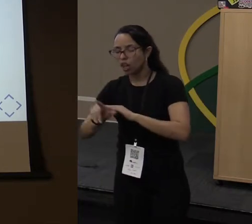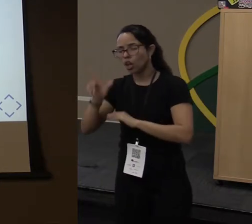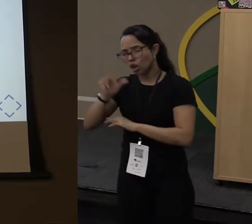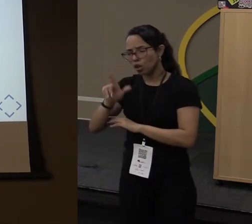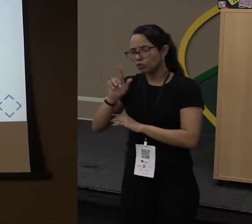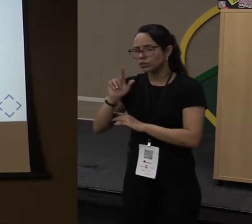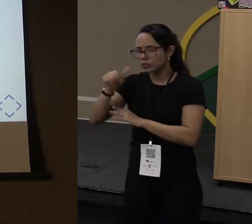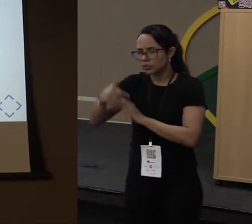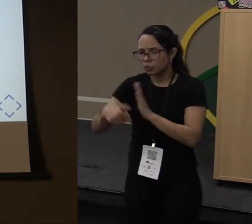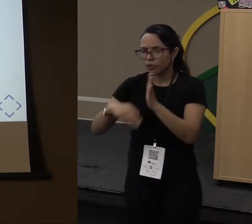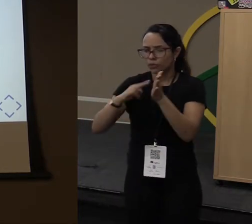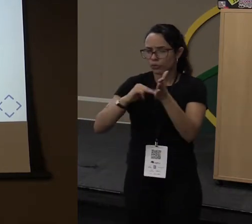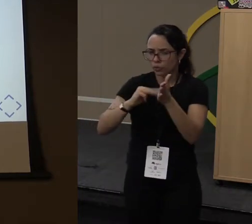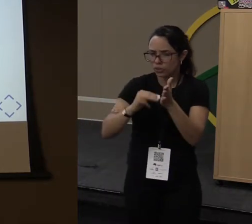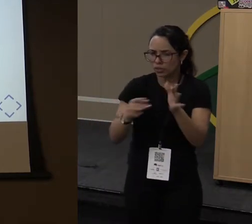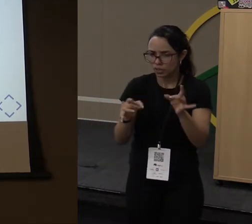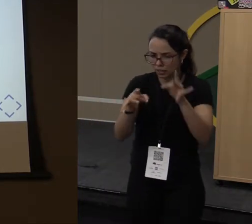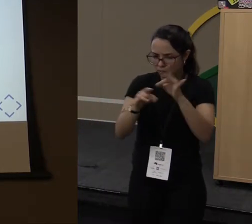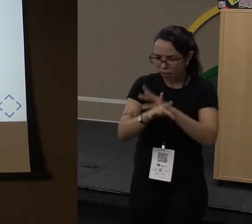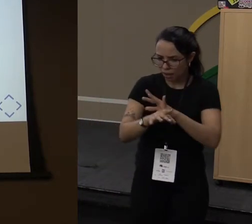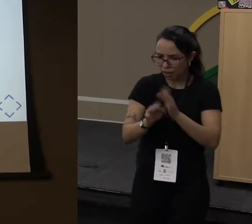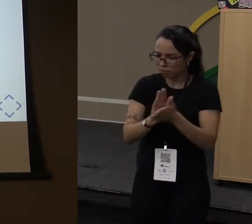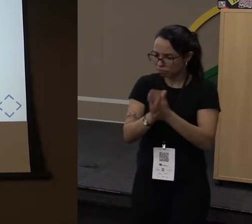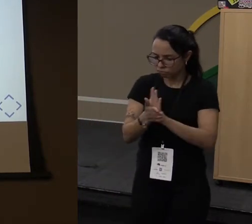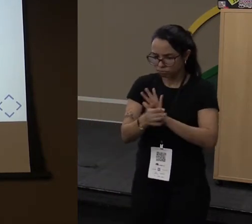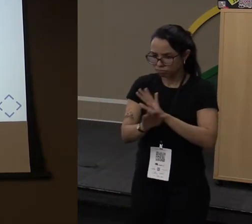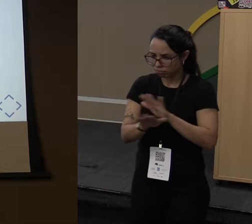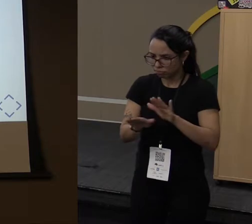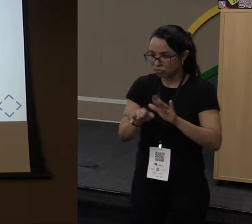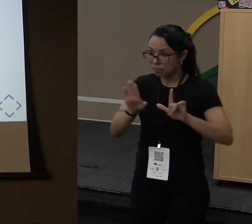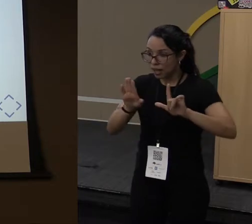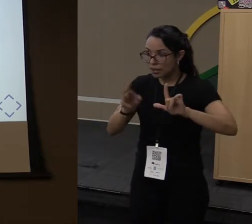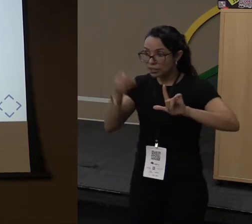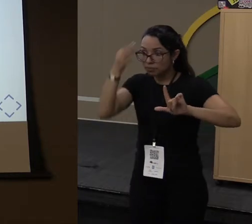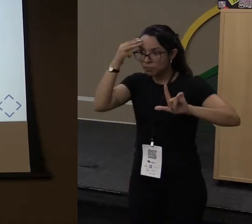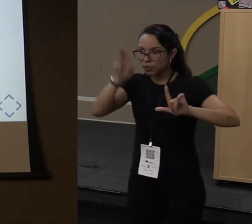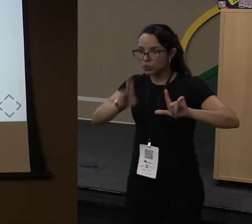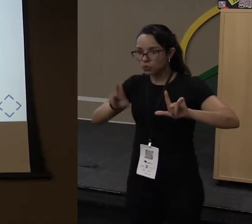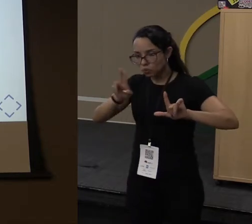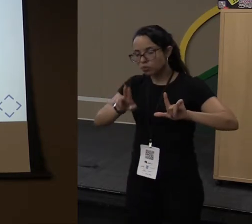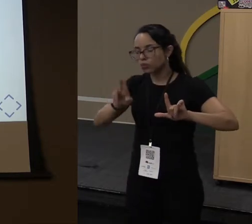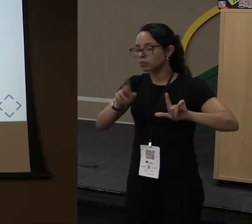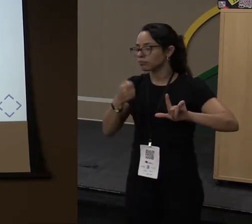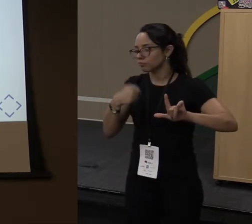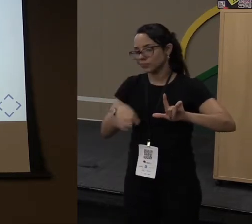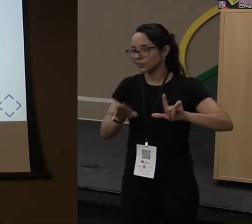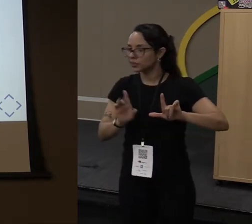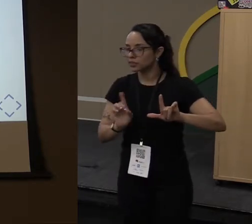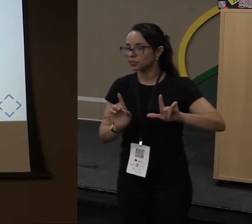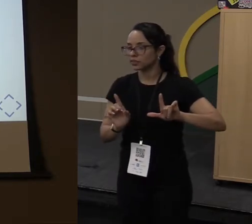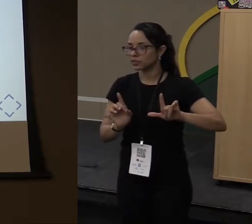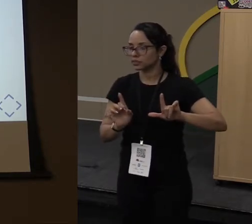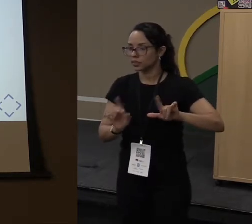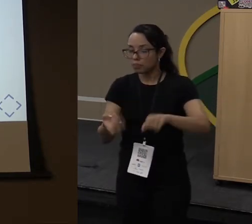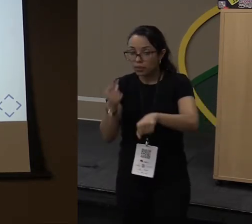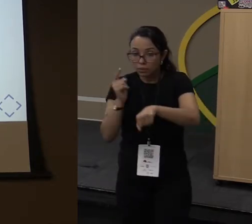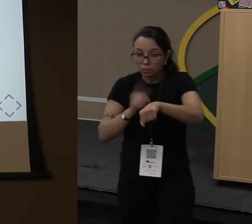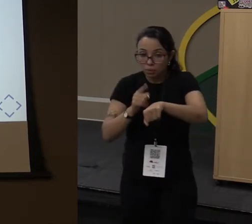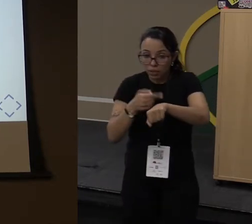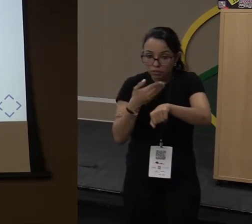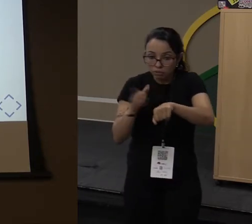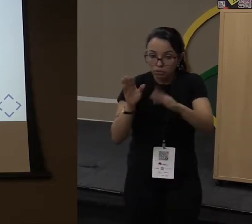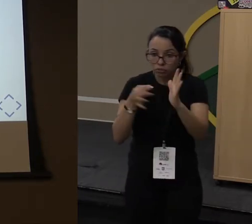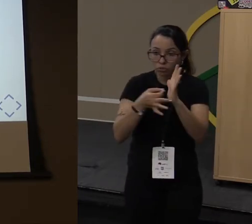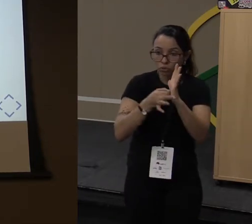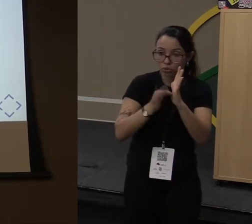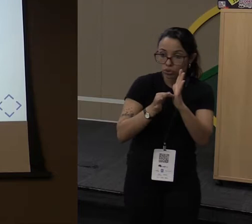vai morrer. Mas isso gera um custo de memória desnecessário. A partir do momento que o Java adotou um pouco